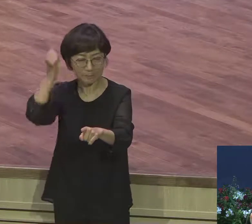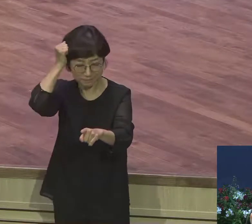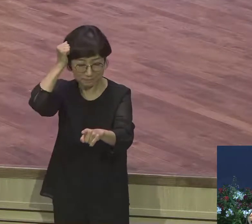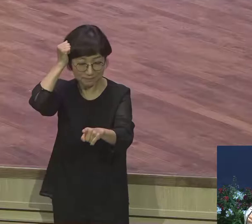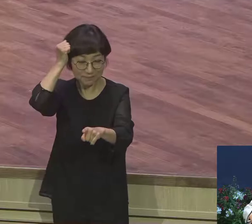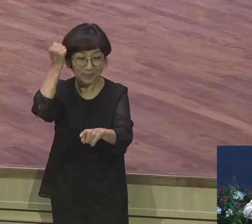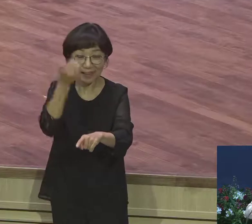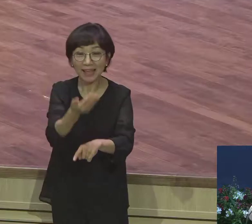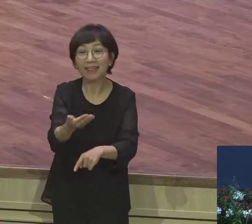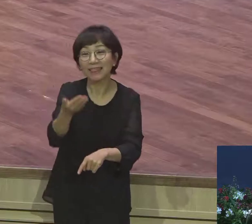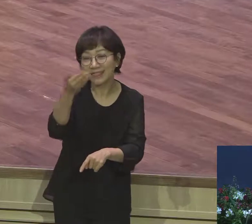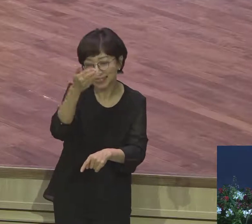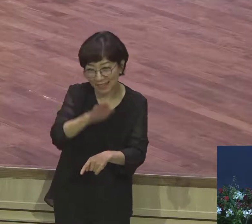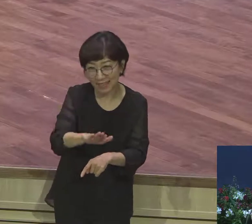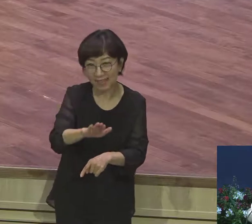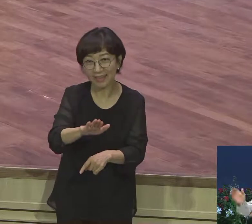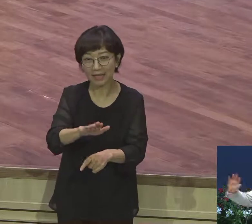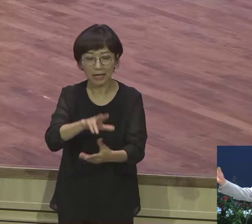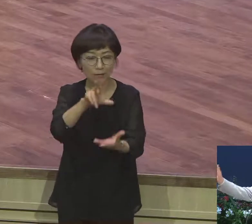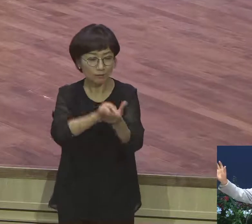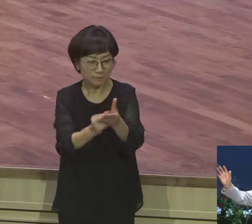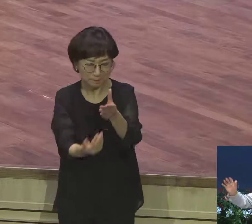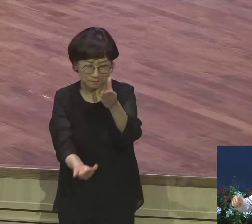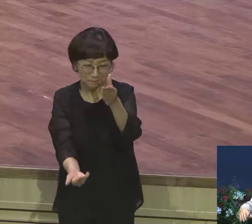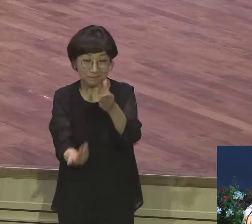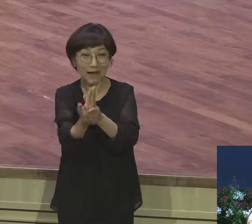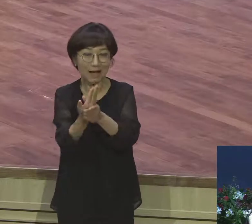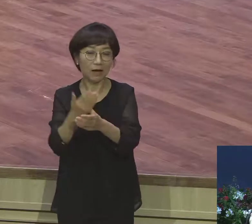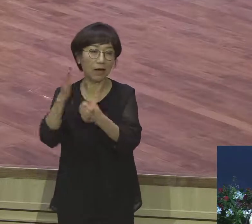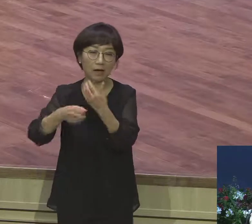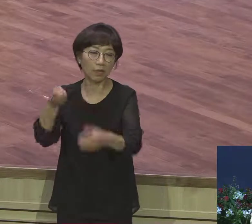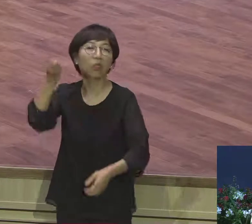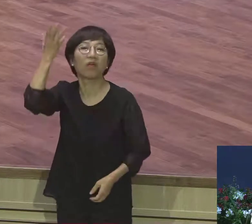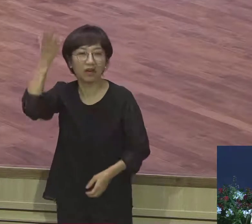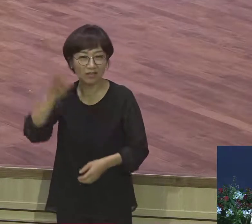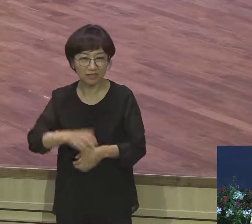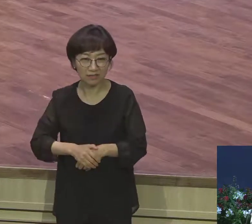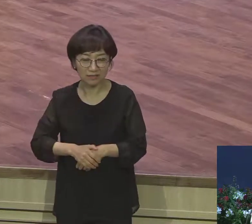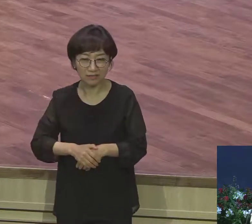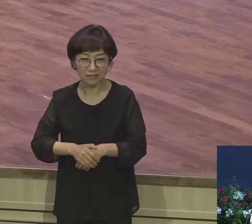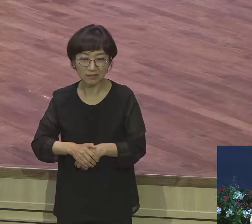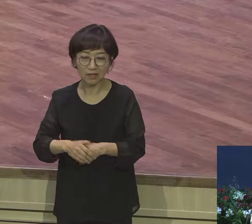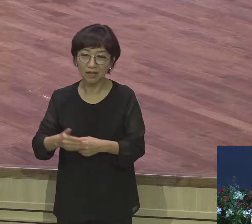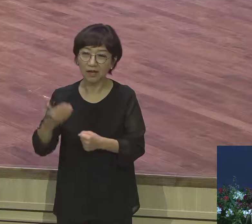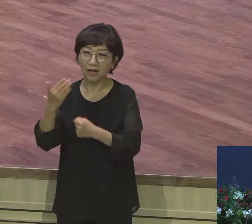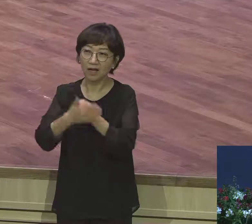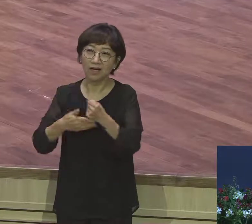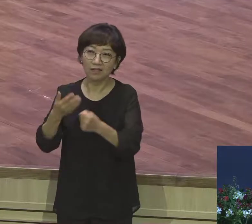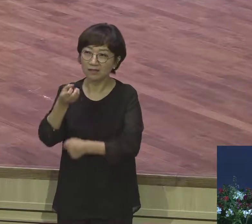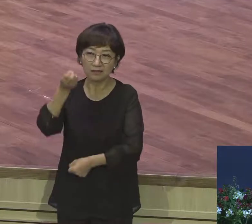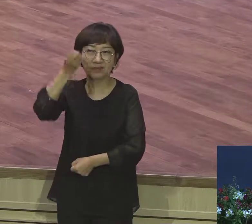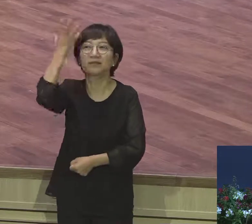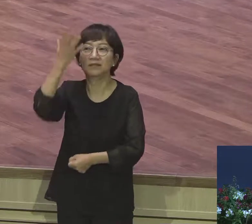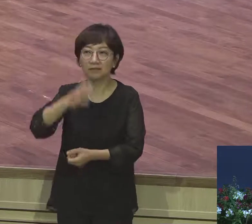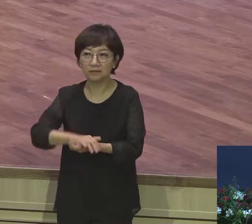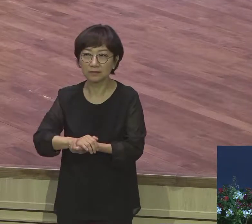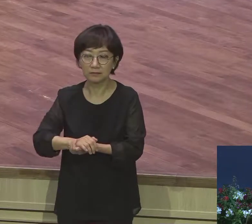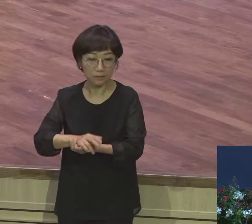문제만 생기면 하나님이 없어요 은혜 다소하다 문제만 오면 그냥 불안하고 두려워